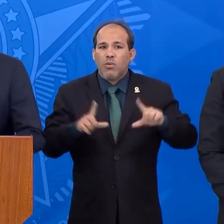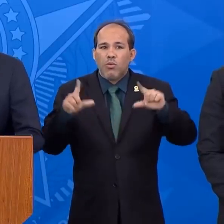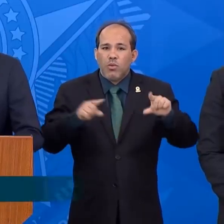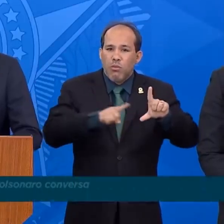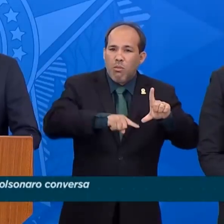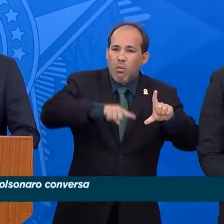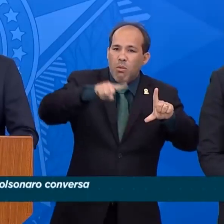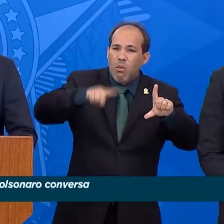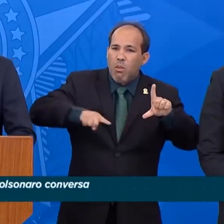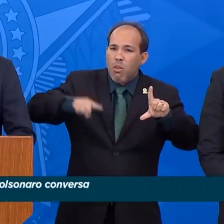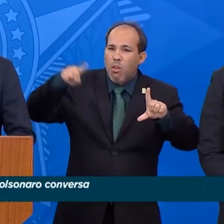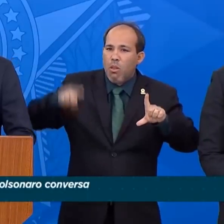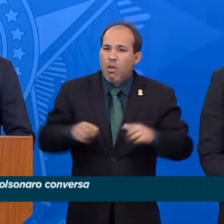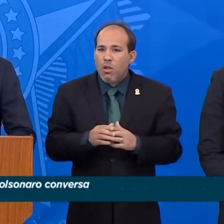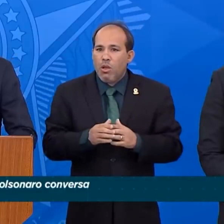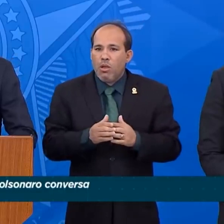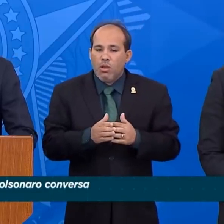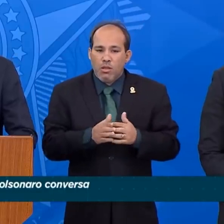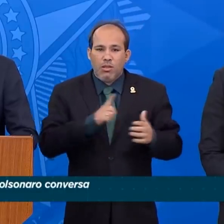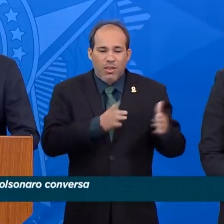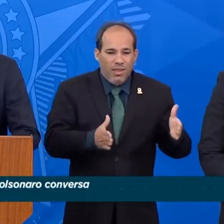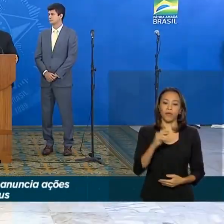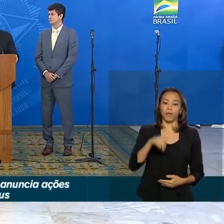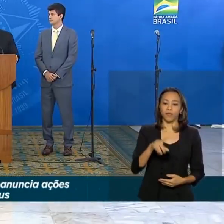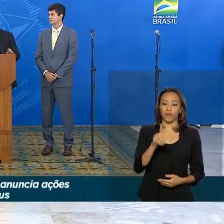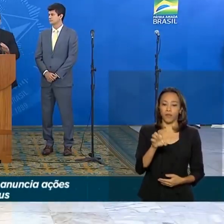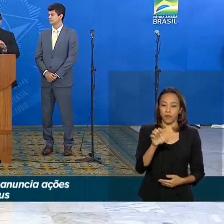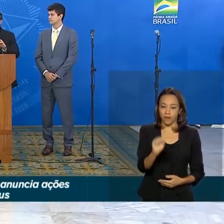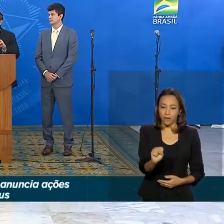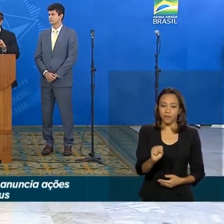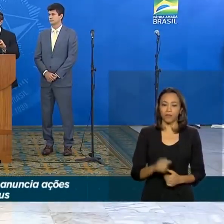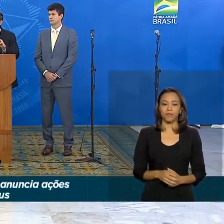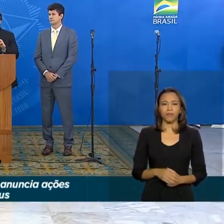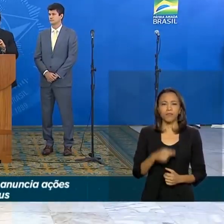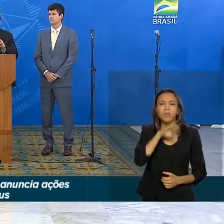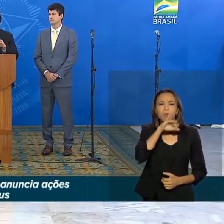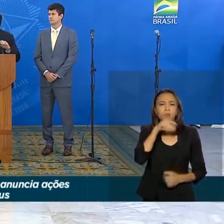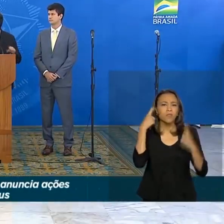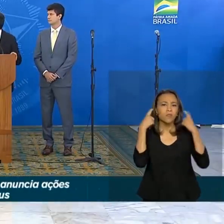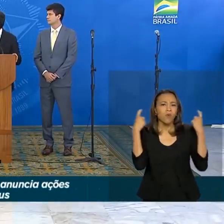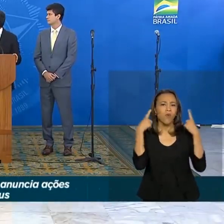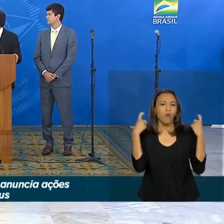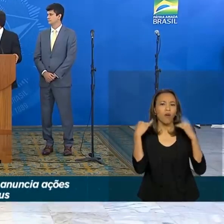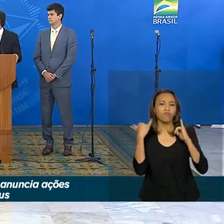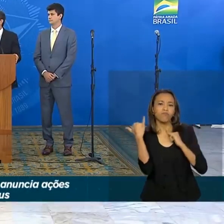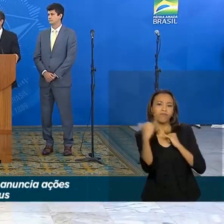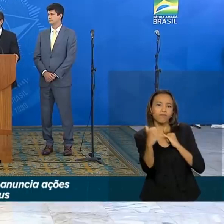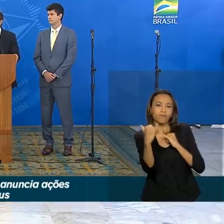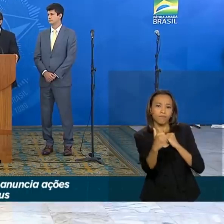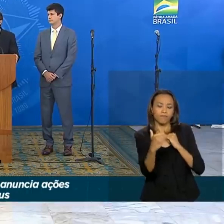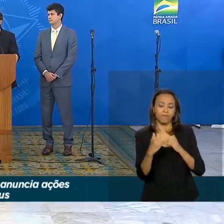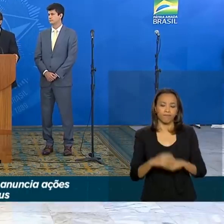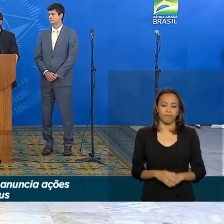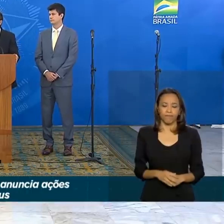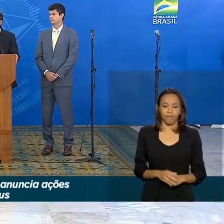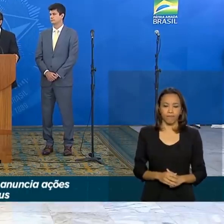ondas. E elas caminham simultaneamente. A medida deve beneficiar 1,4 milhão de empresas, atingindo